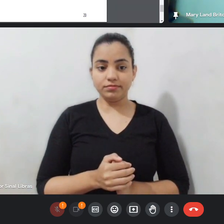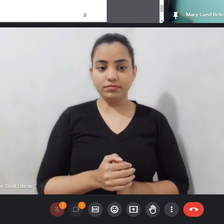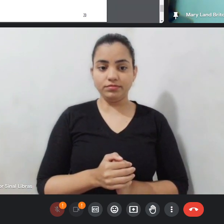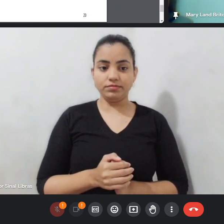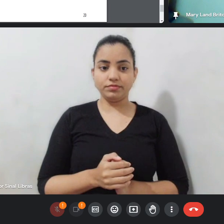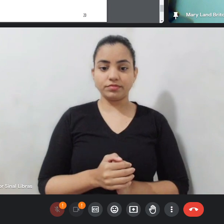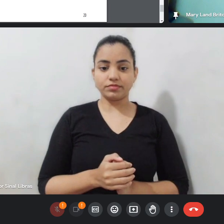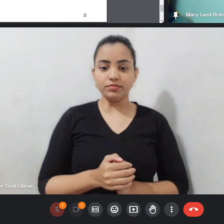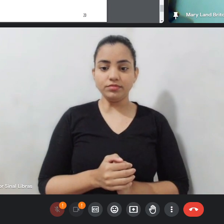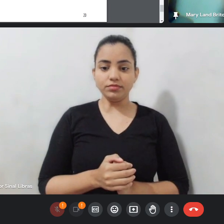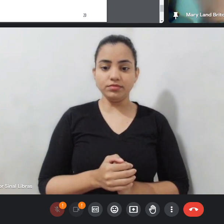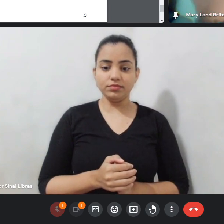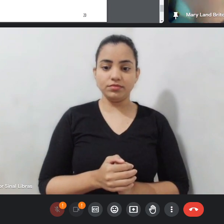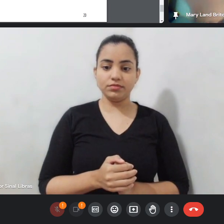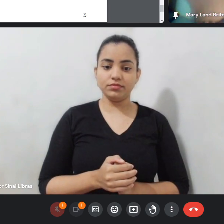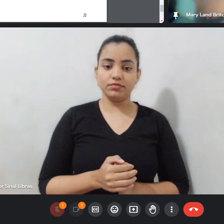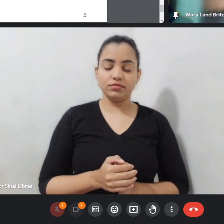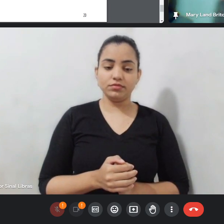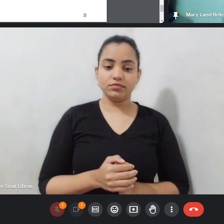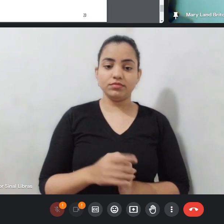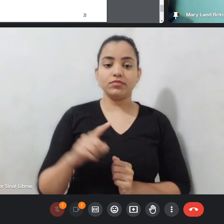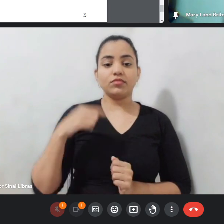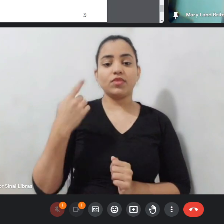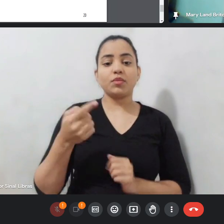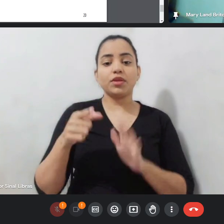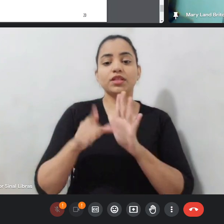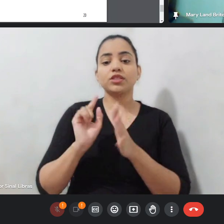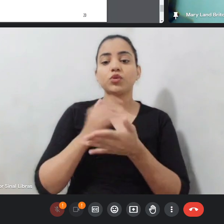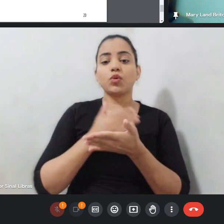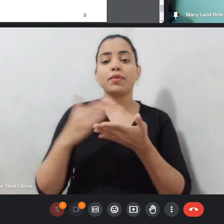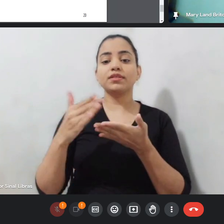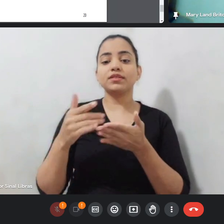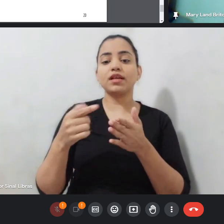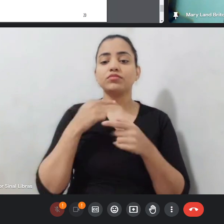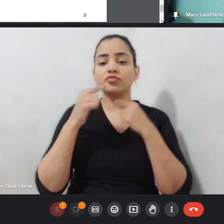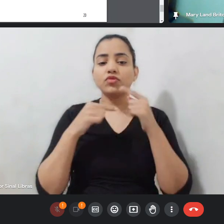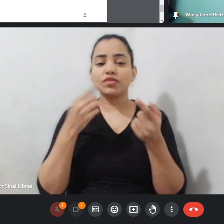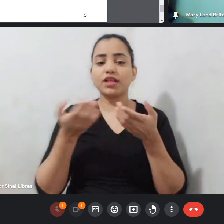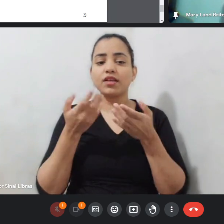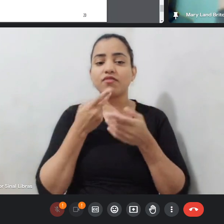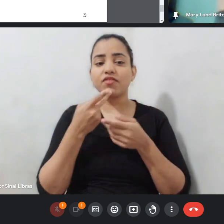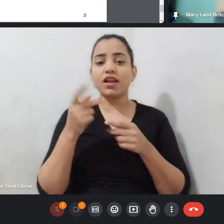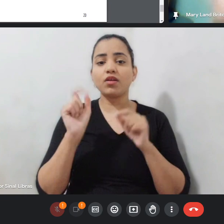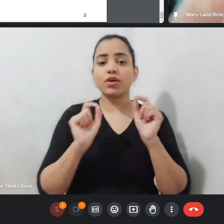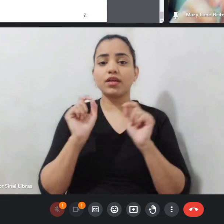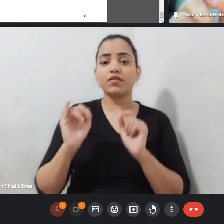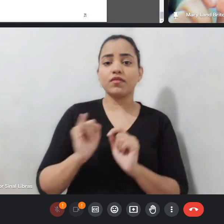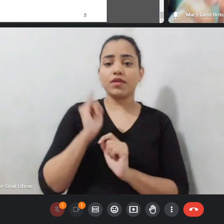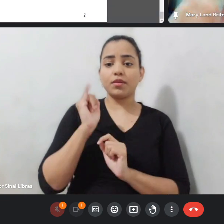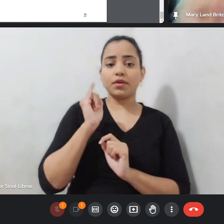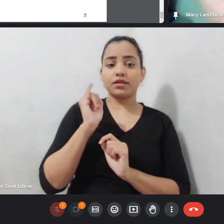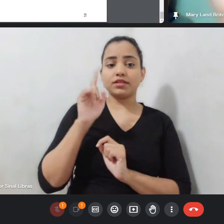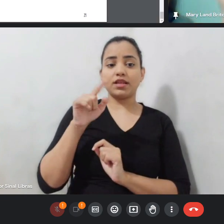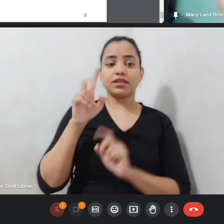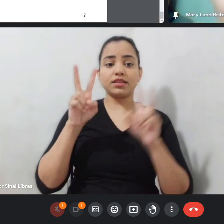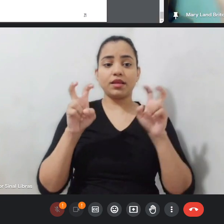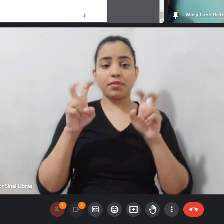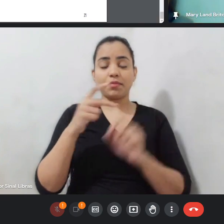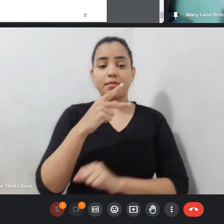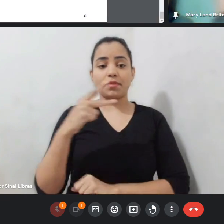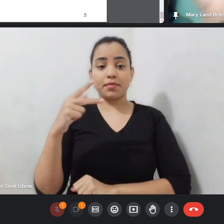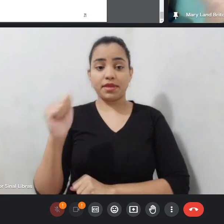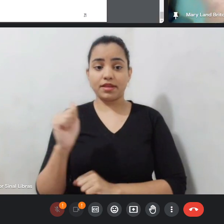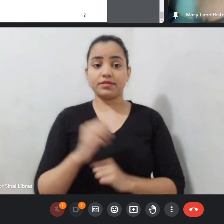Passado isso, gente, antes da gente começar as dúvidas, gostaria de trazer uma informação importante, que é o nosso PPA. E aí eu vou pedir